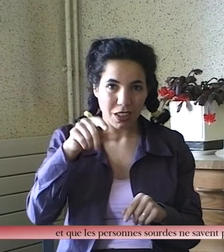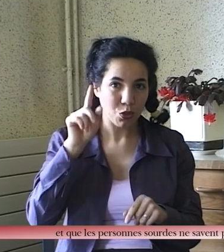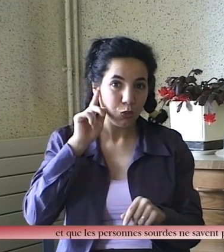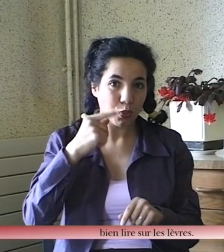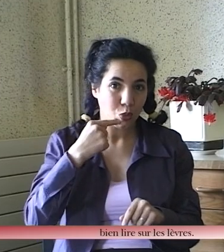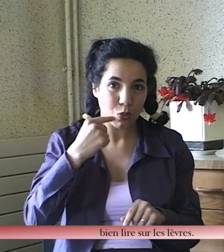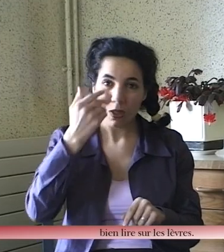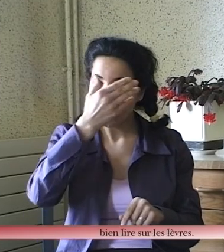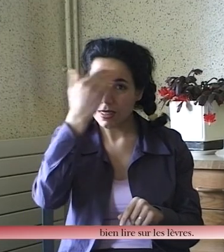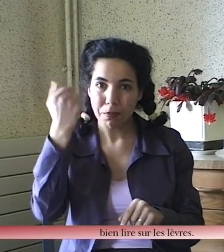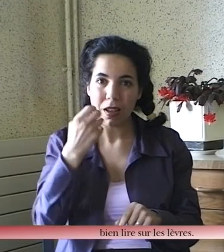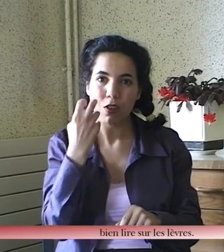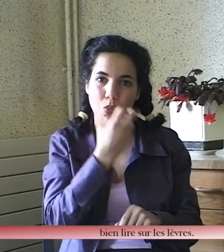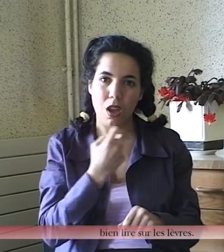savent pas bien lire sur les lèvres.